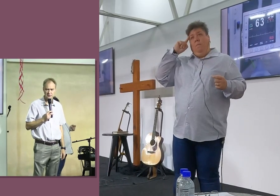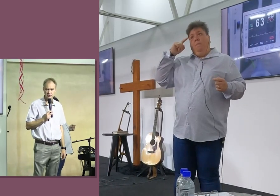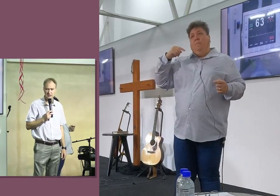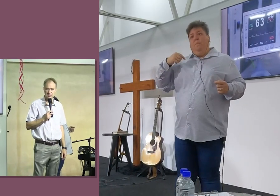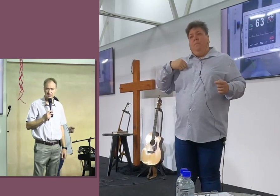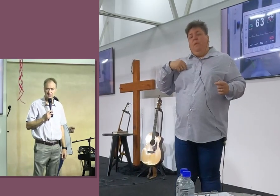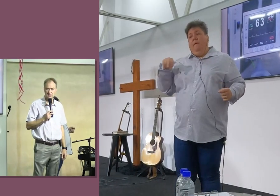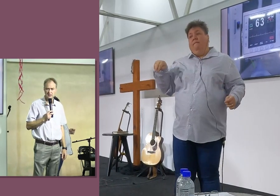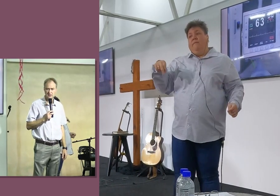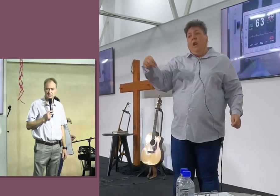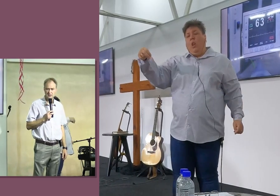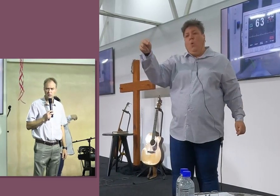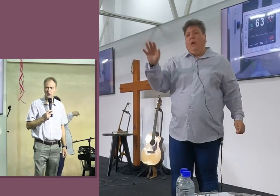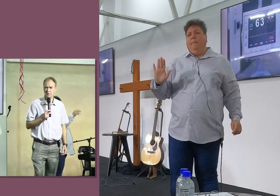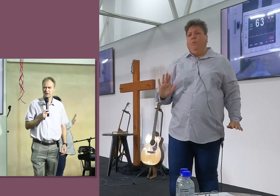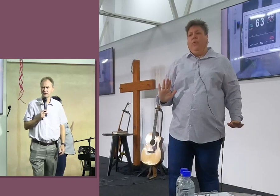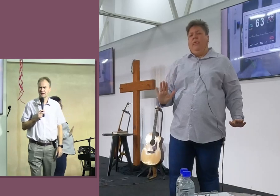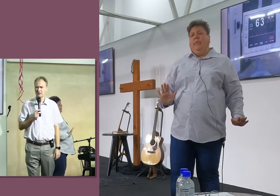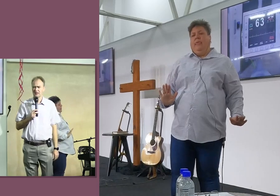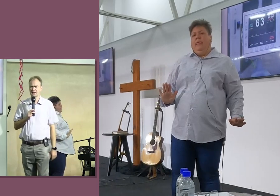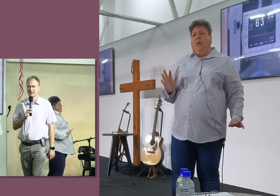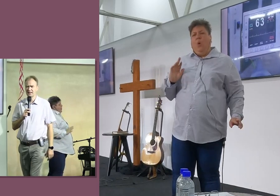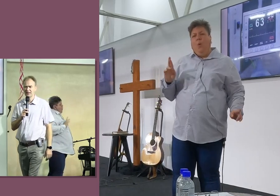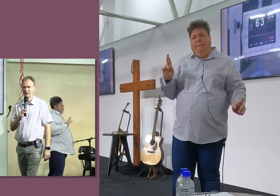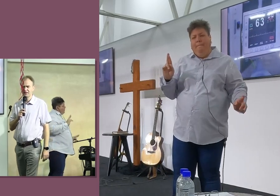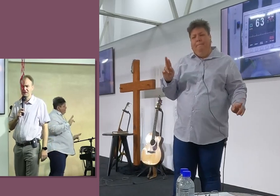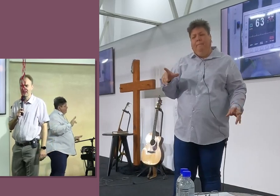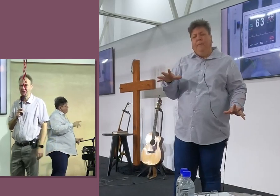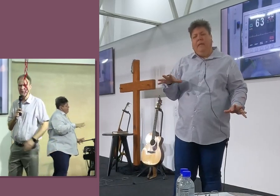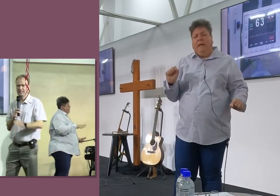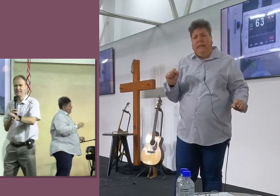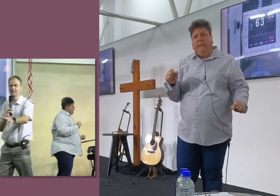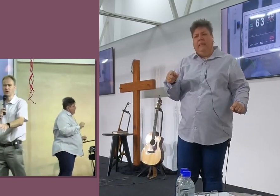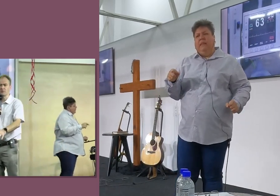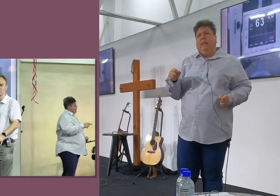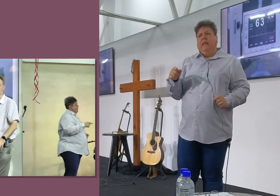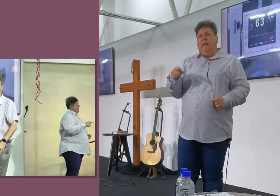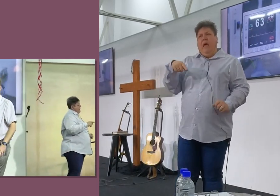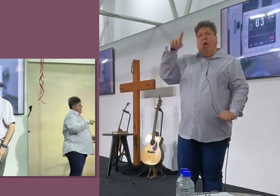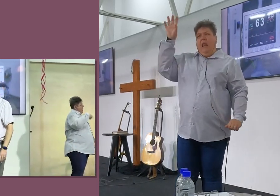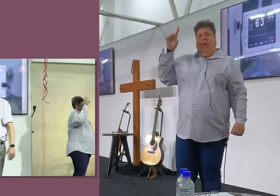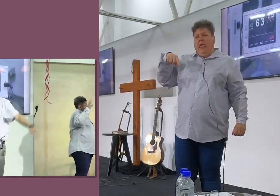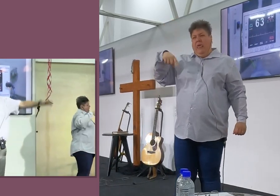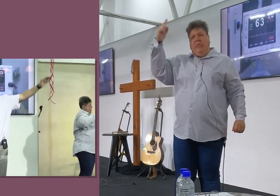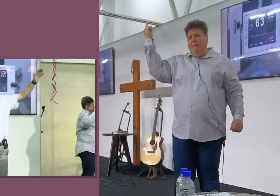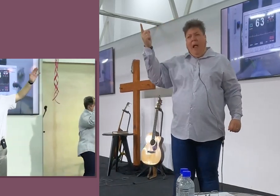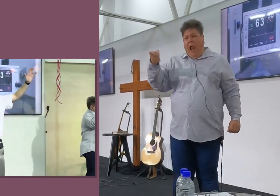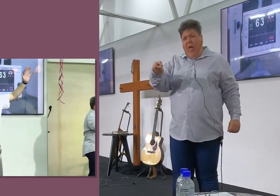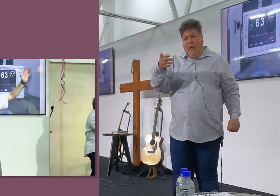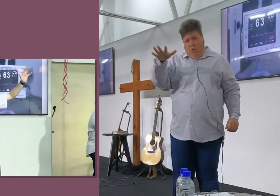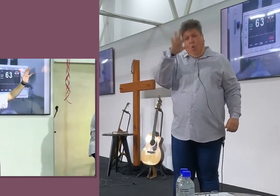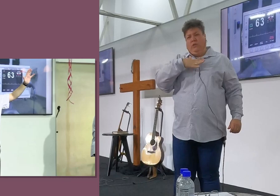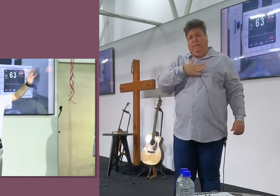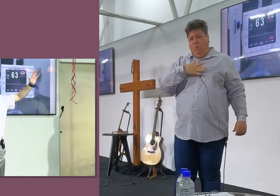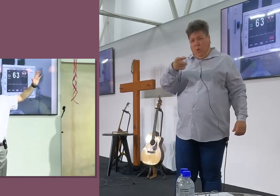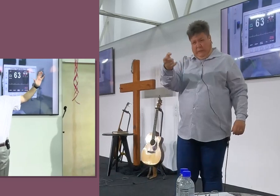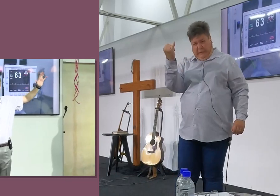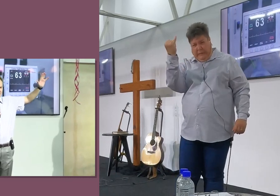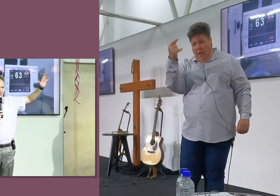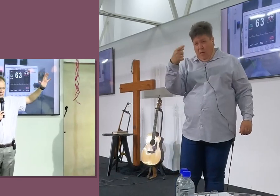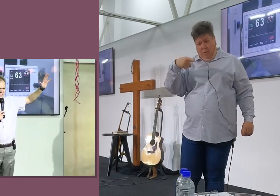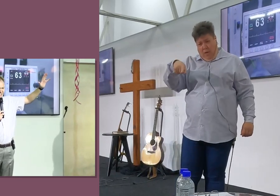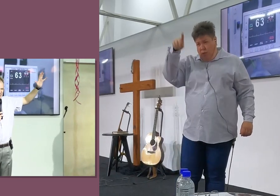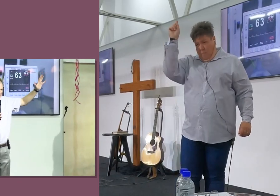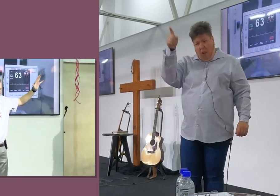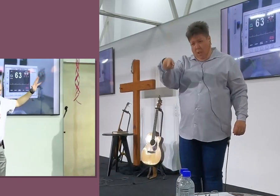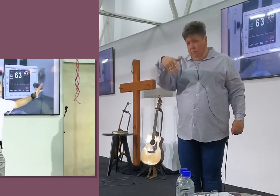Wat hy verloren gaan. Hoop, Dat hy, Hy verdien het nie, Om die hemel toe te gaan. En kom, Wie vang julle voelt met die keer so? Brood, Jy